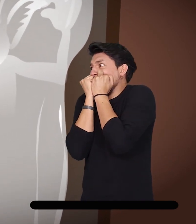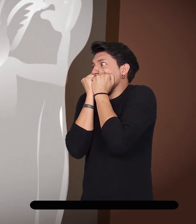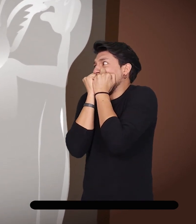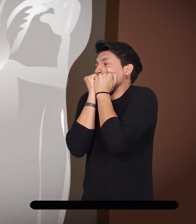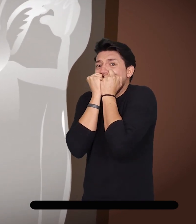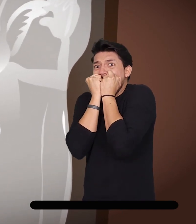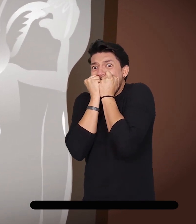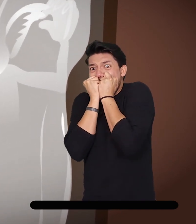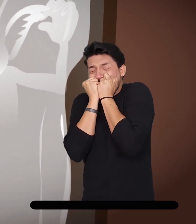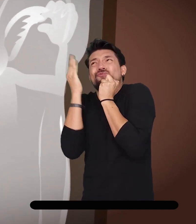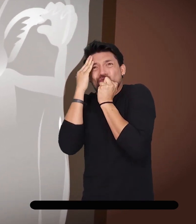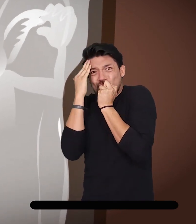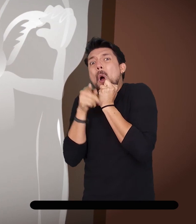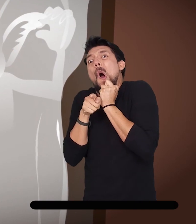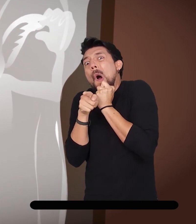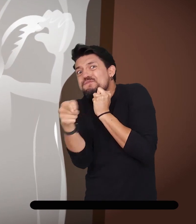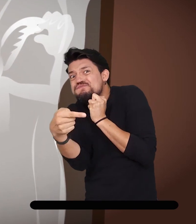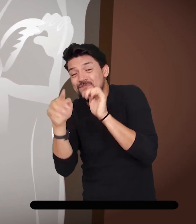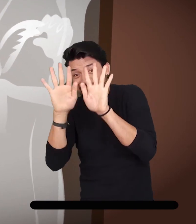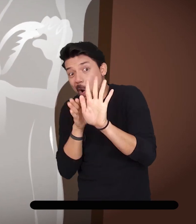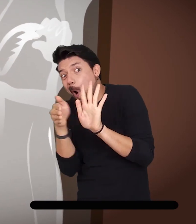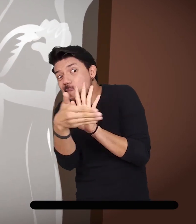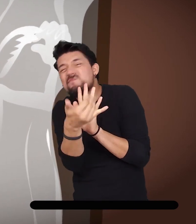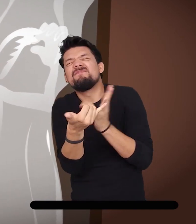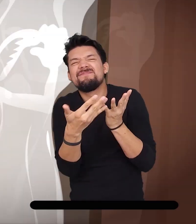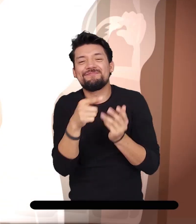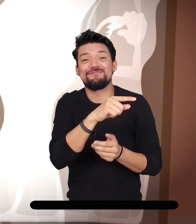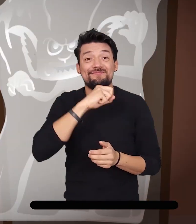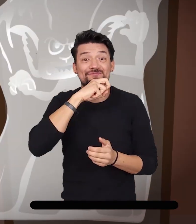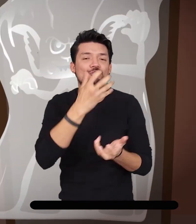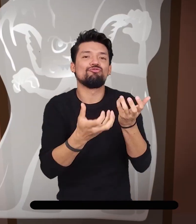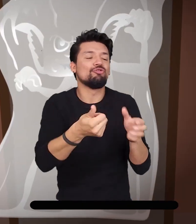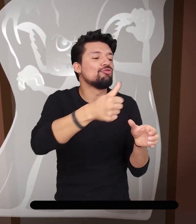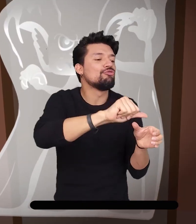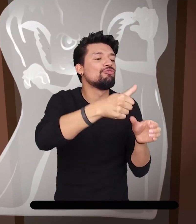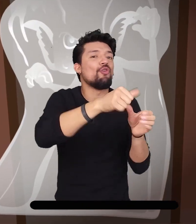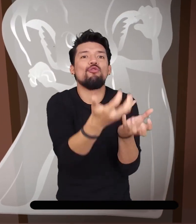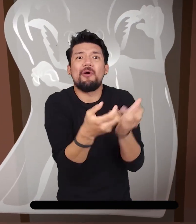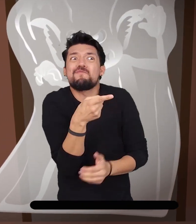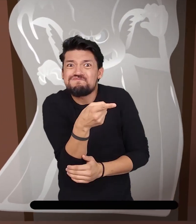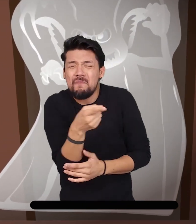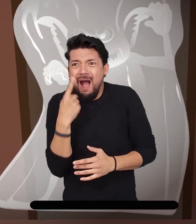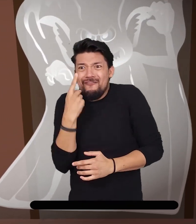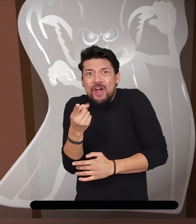Ellos sabían que a ese lado estaba la cocina y que Marcela estaba ahí preparando el café.